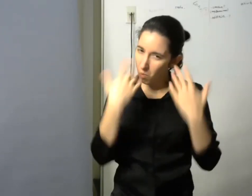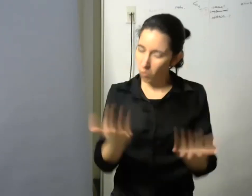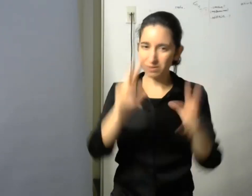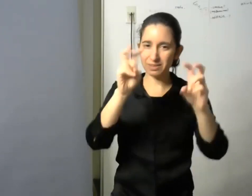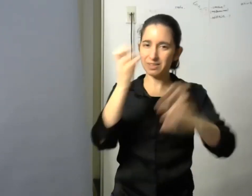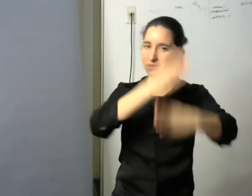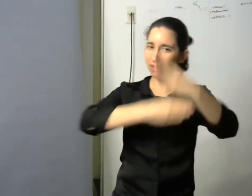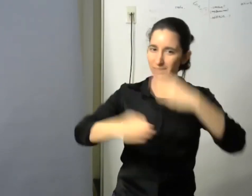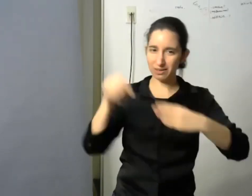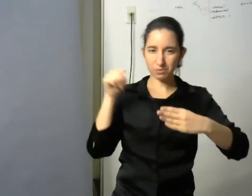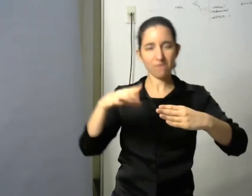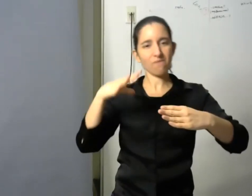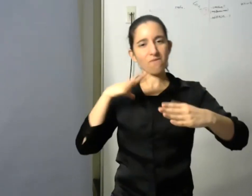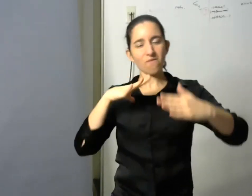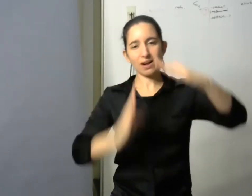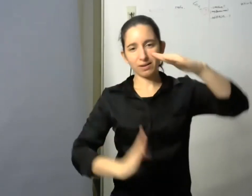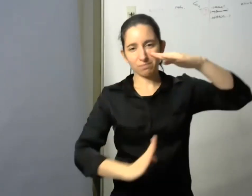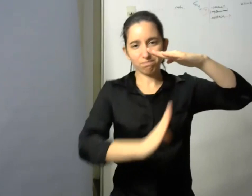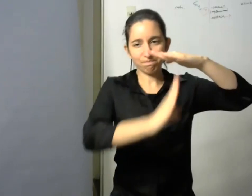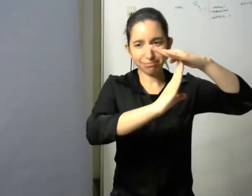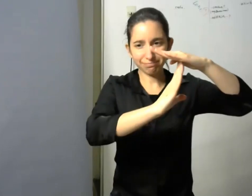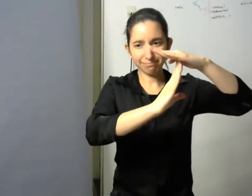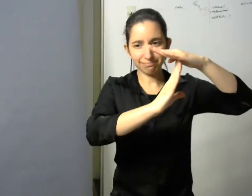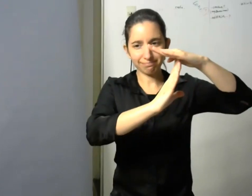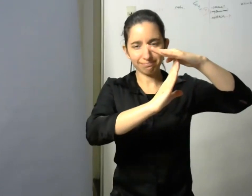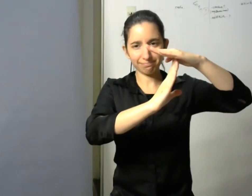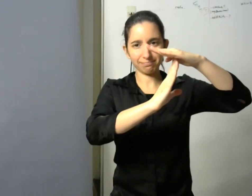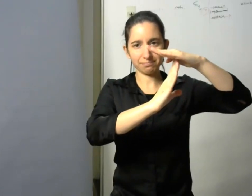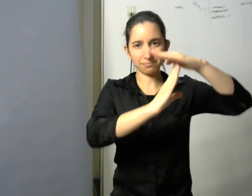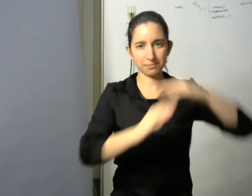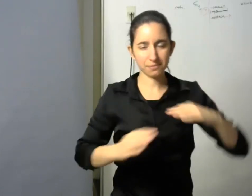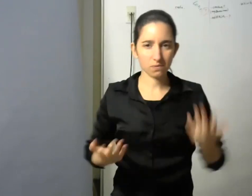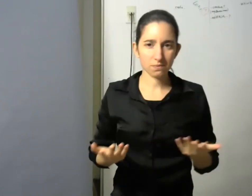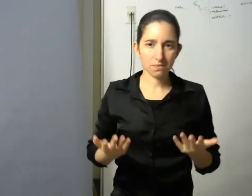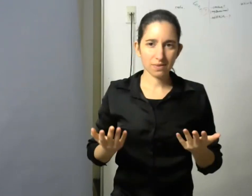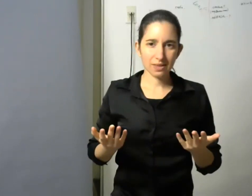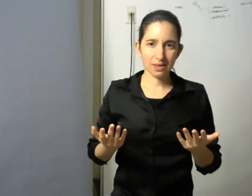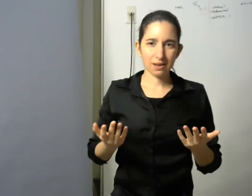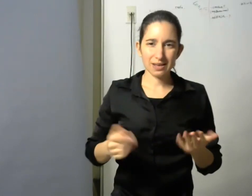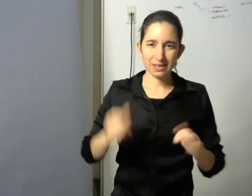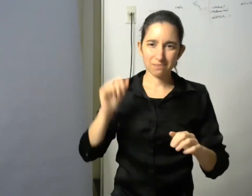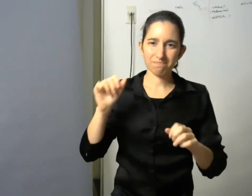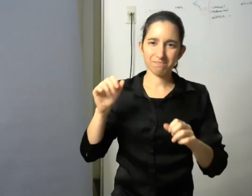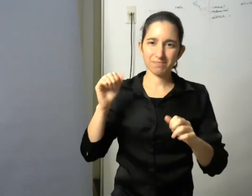ha tenido un espacio de consideración en el marco de los estudios históricos